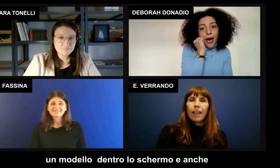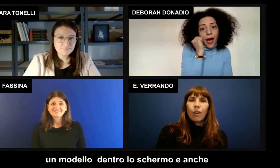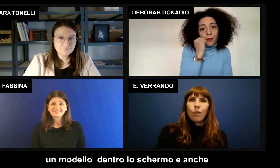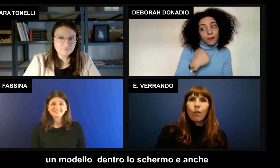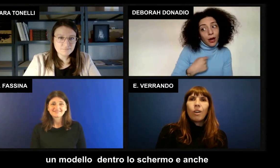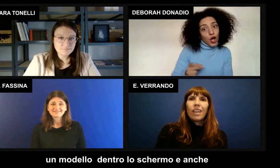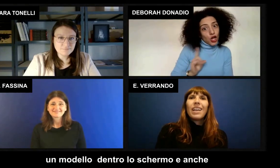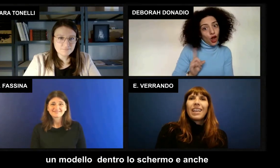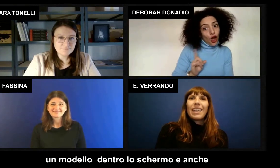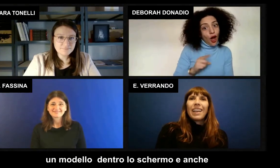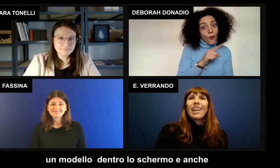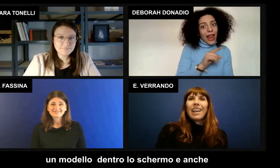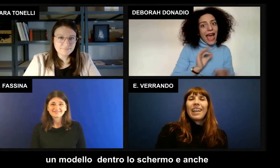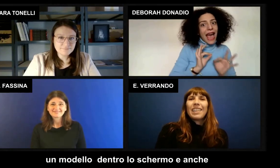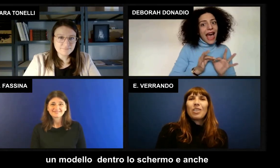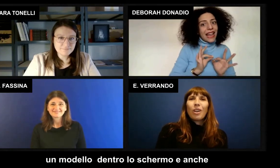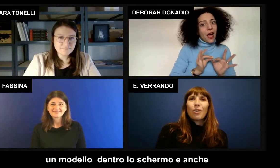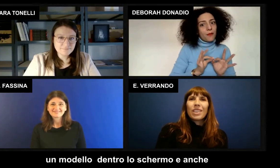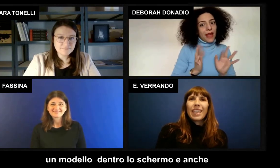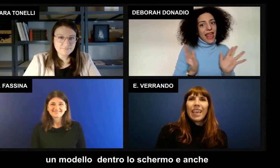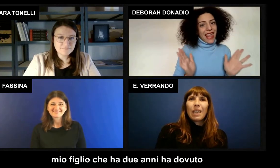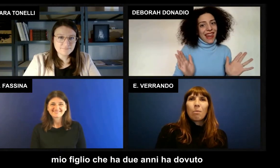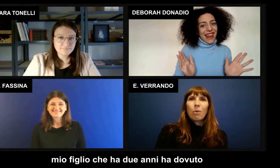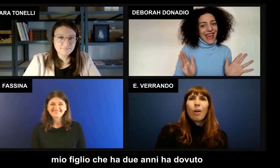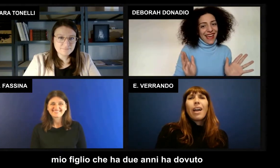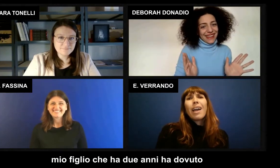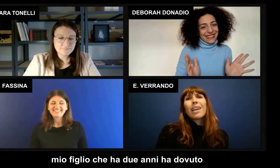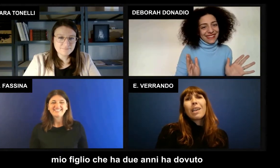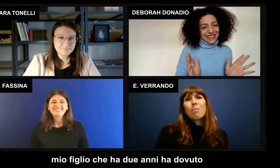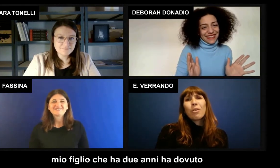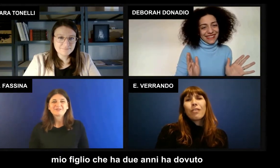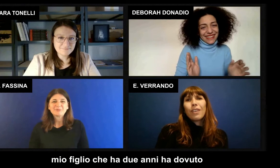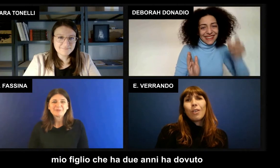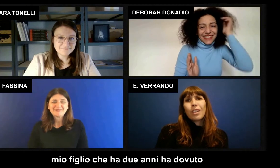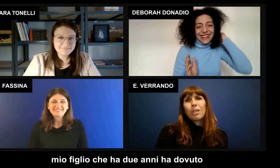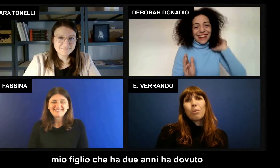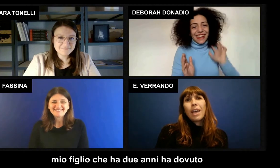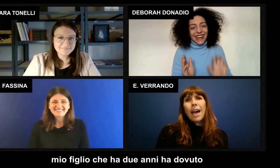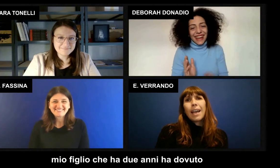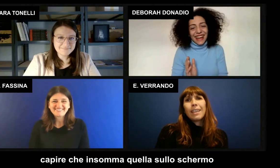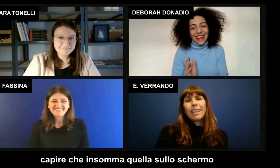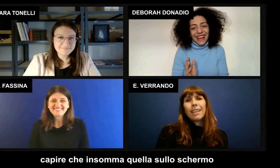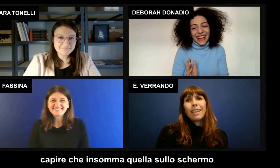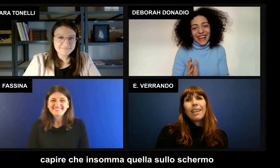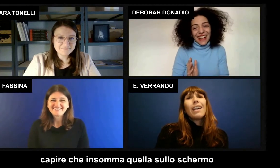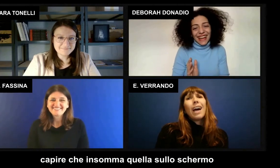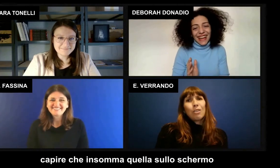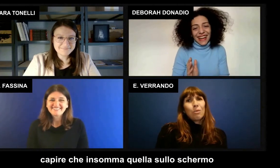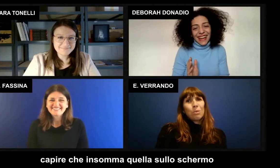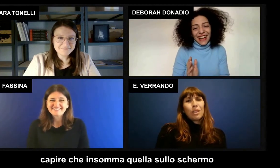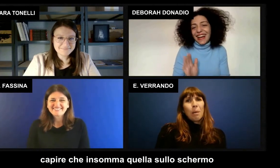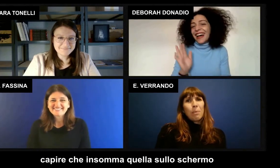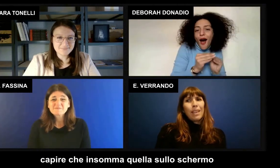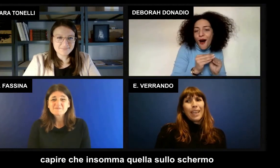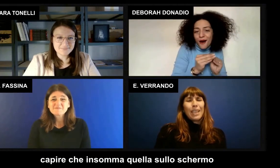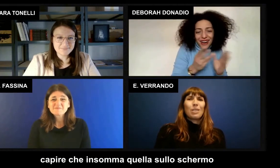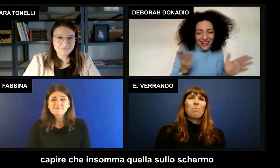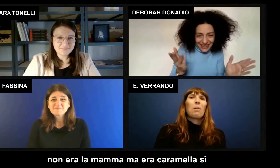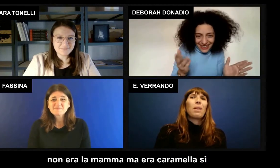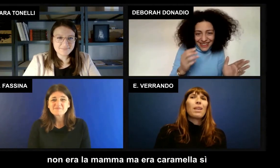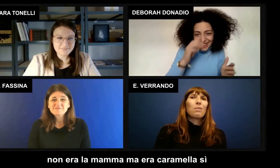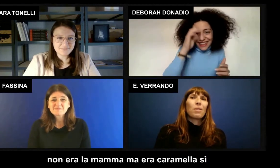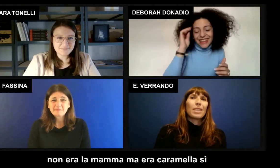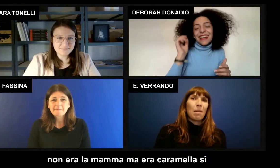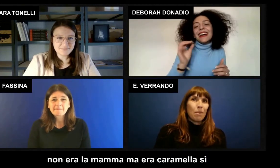modello dentro allo schermo e anche mio figlio che ha due anni ha dovuto capire che